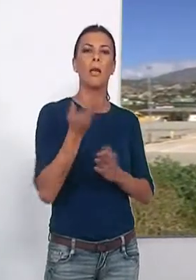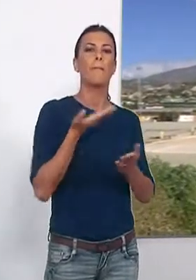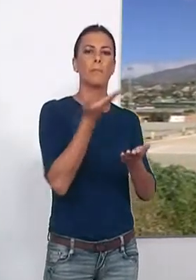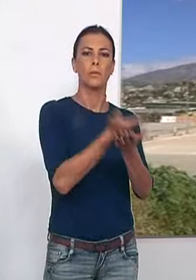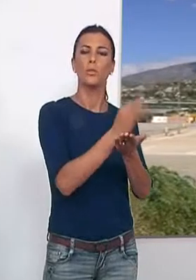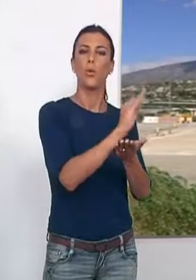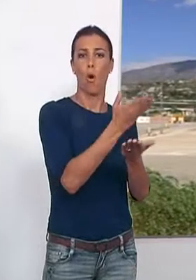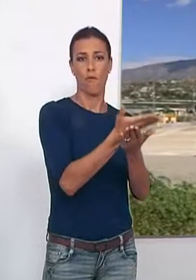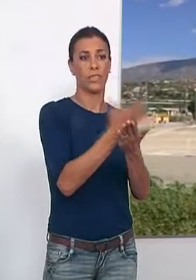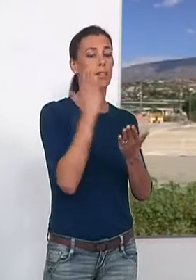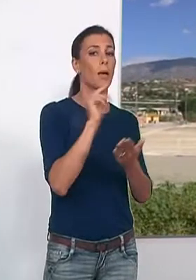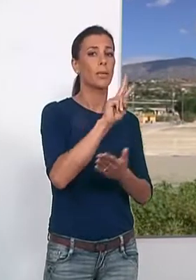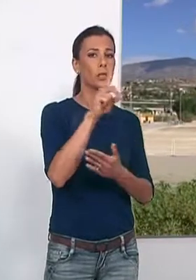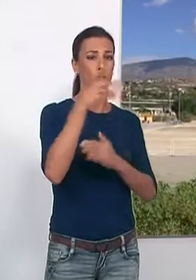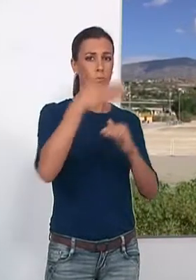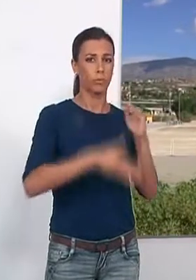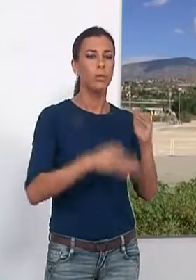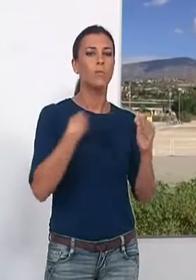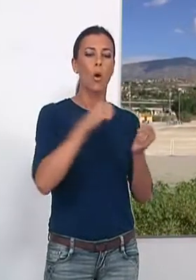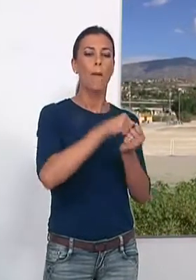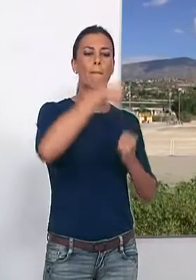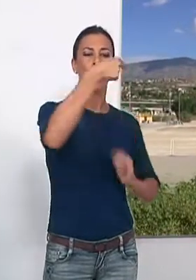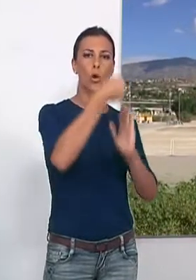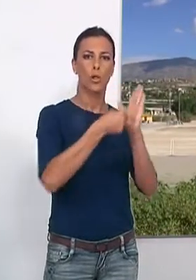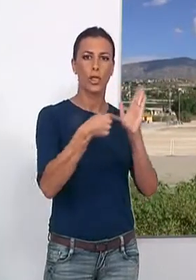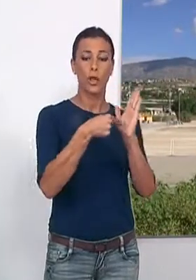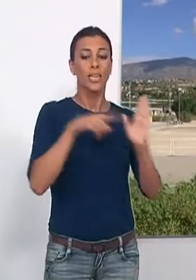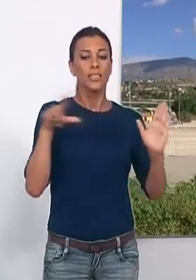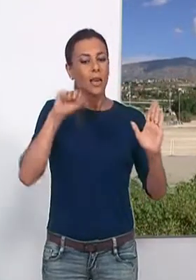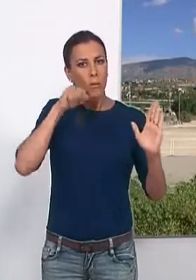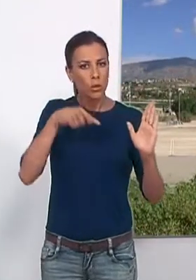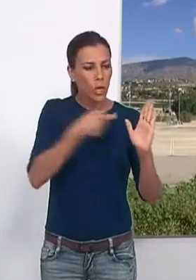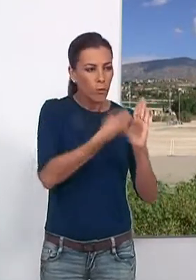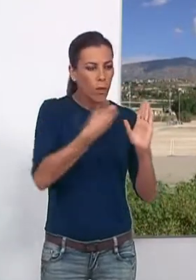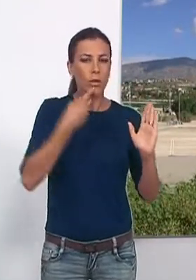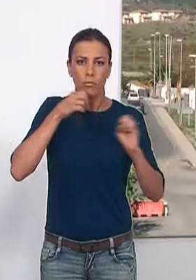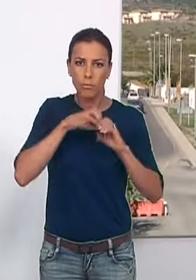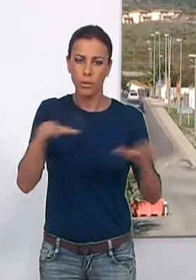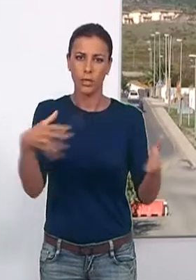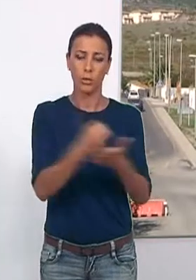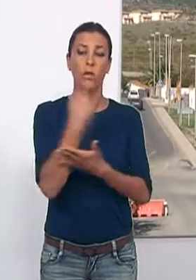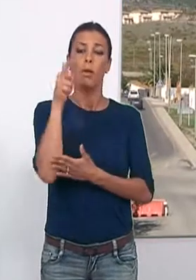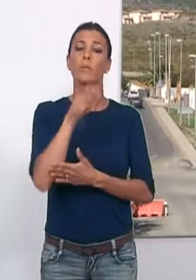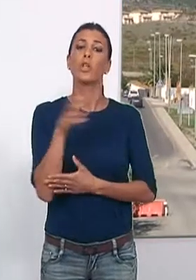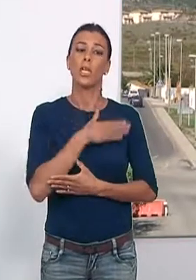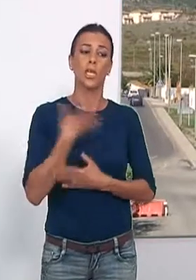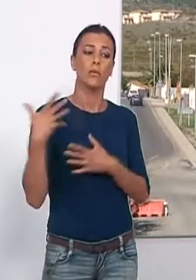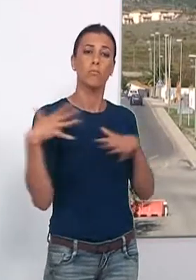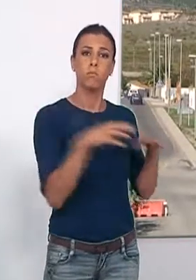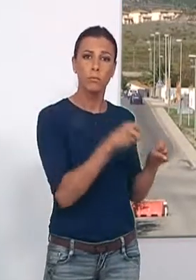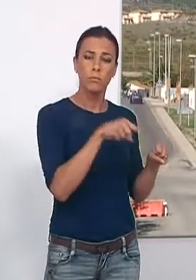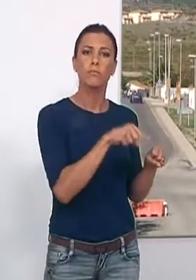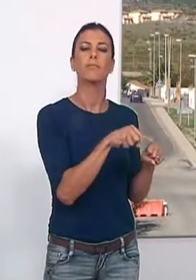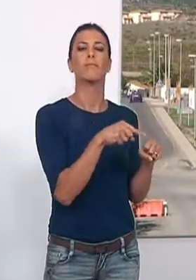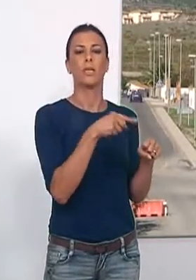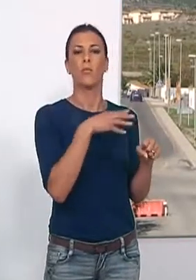ofertas hasta el día 21, según el pliego de condiciones a los que ha tenido acceso a Telemotril. La persona que quiera gestionar estas